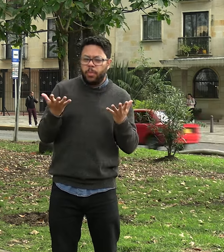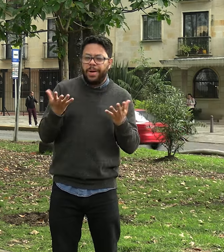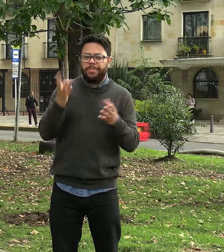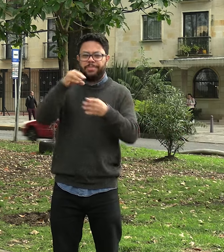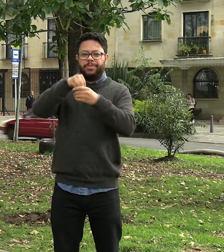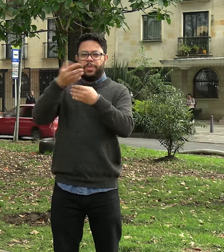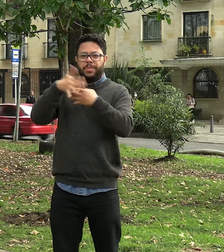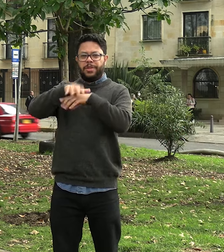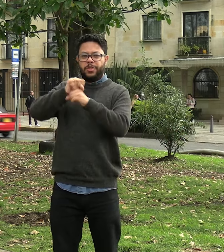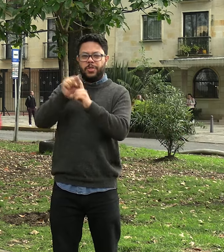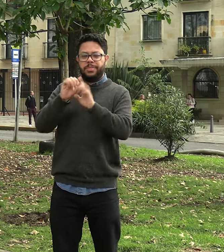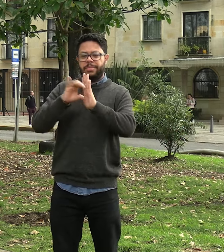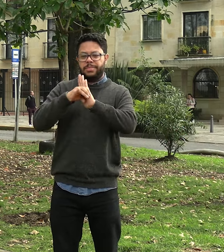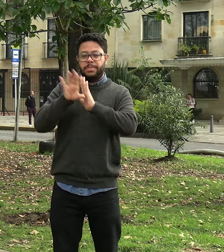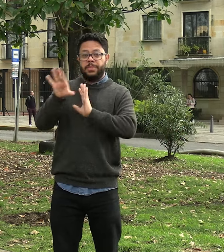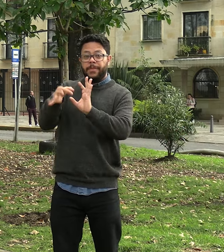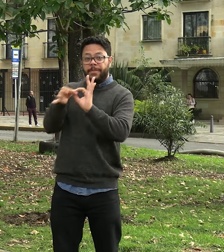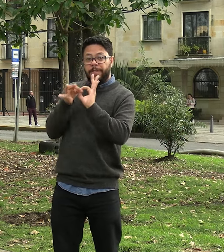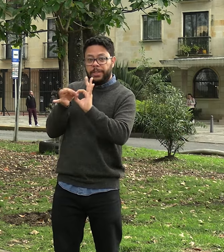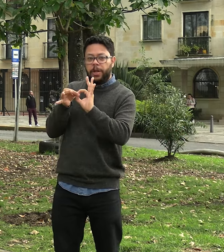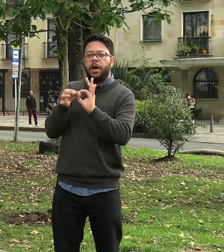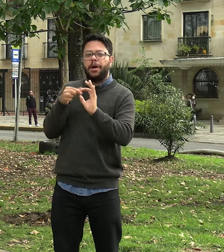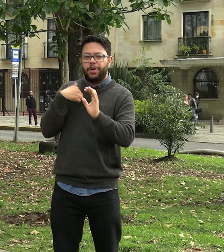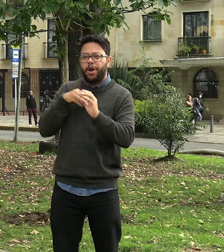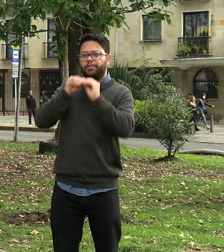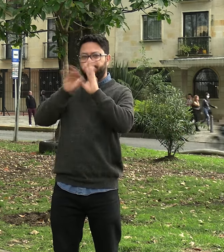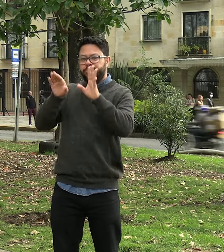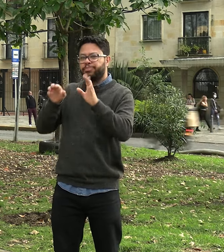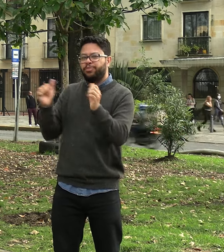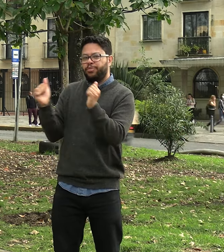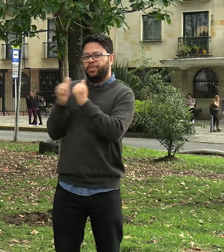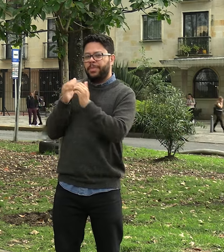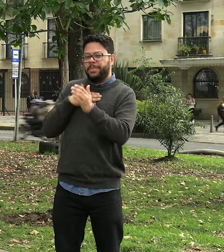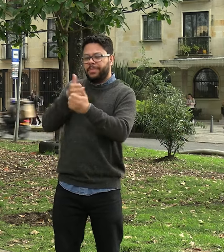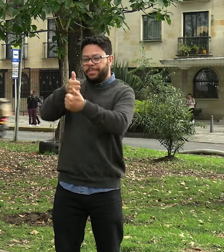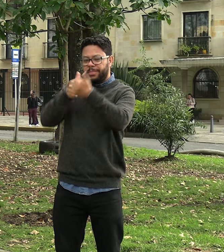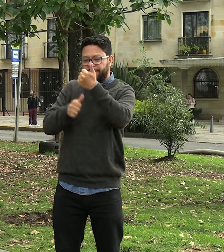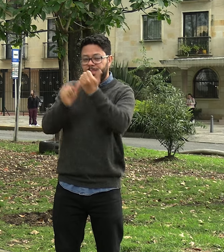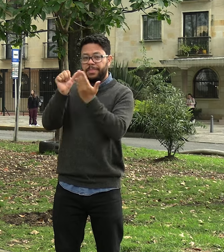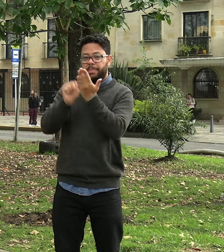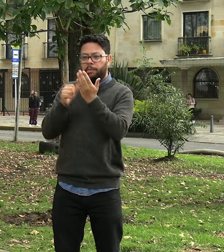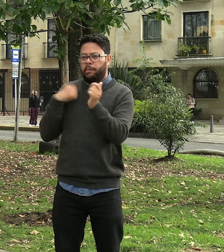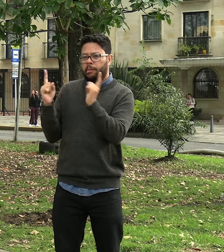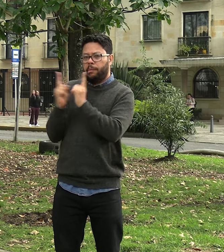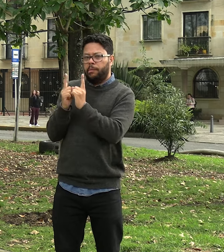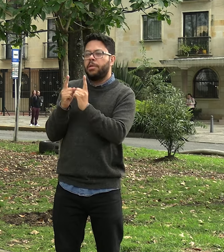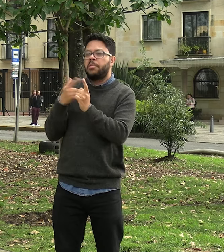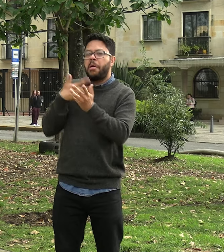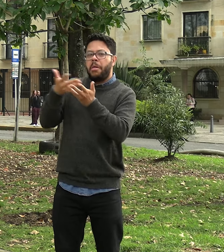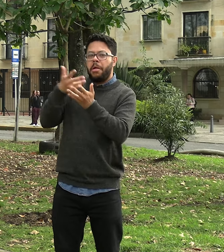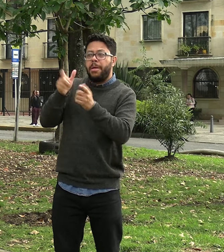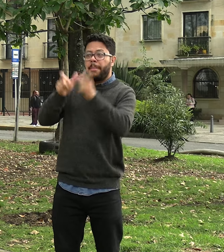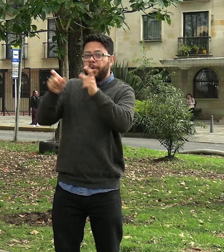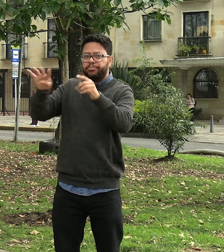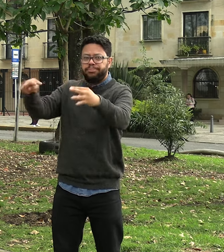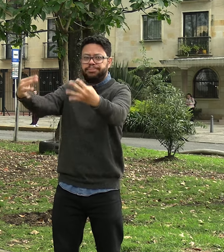conceptos para así desde la subdirección de programas y con el apoyo de la coordinación publicar en las redes sociales de FENASCOL